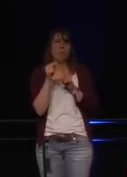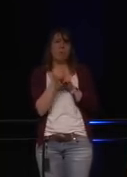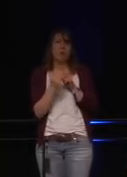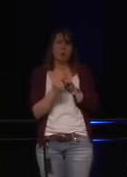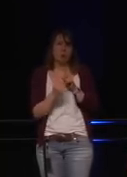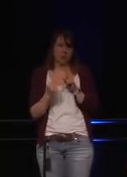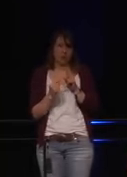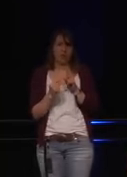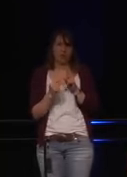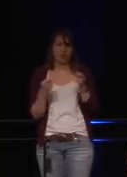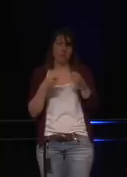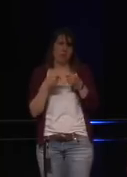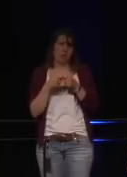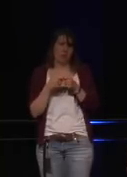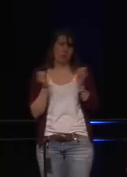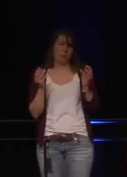Bluetooth-Verbindung, die sie benutzen.